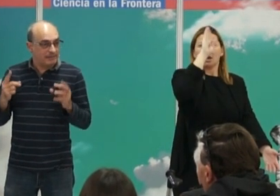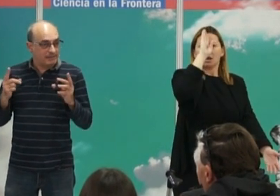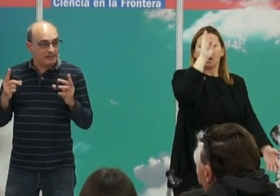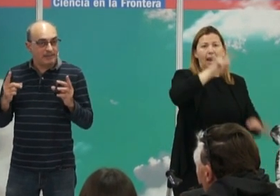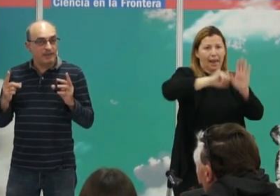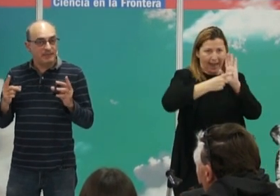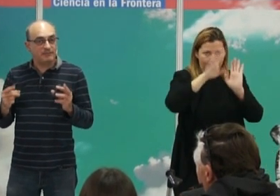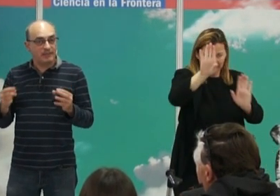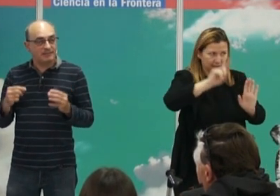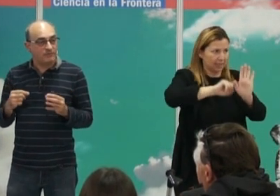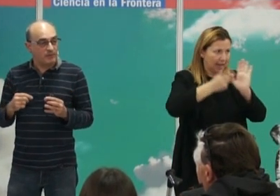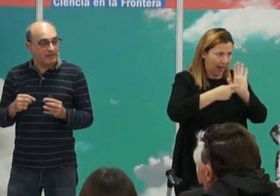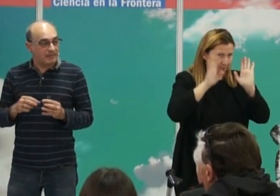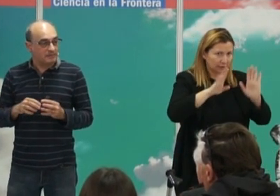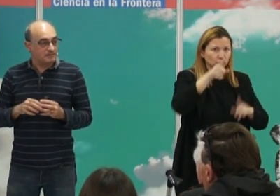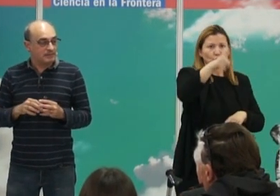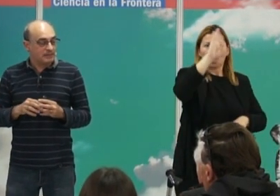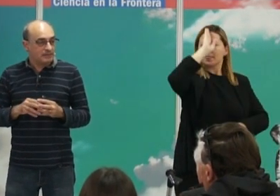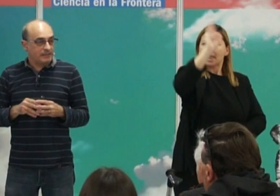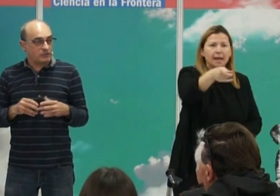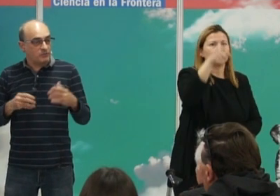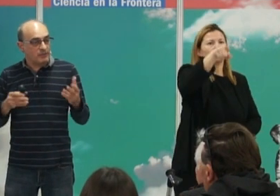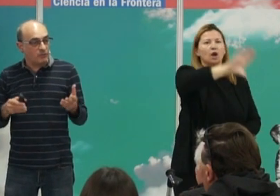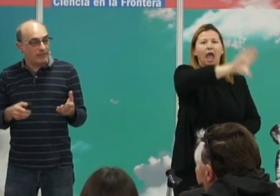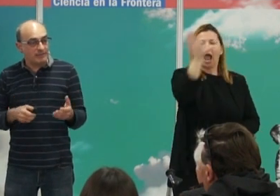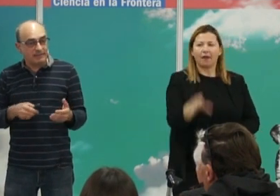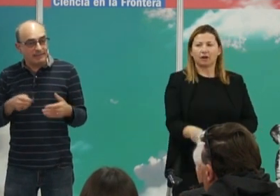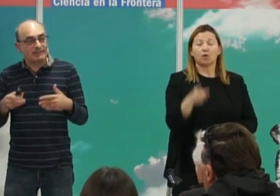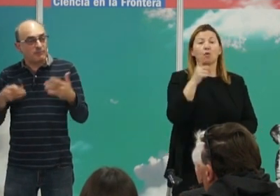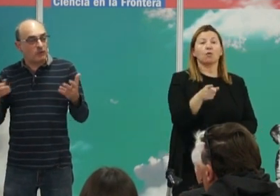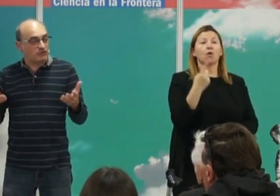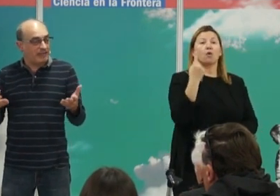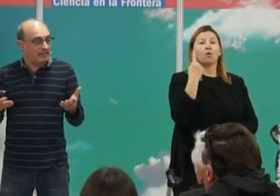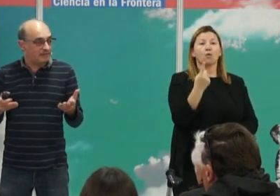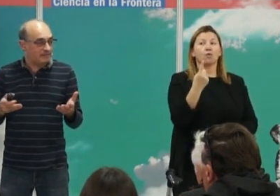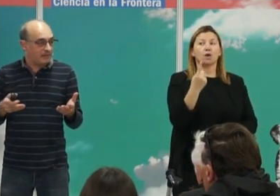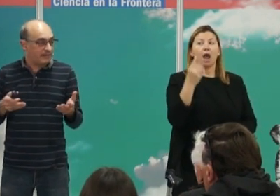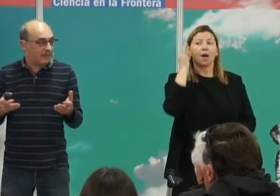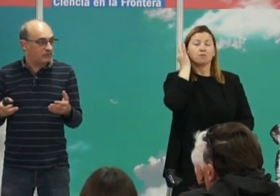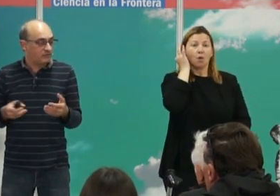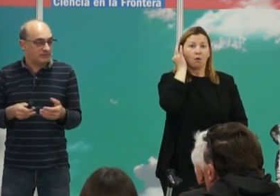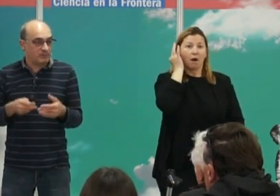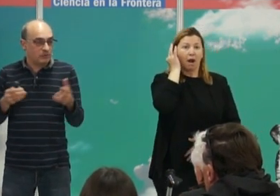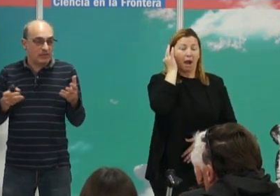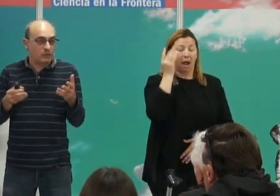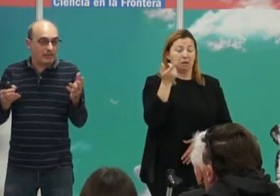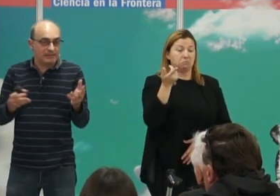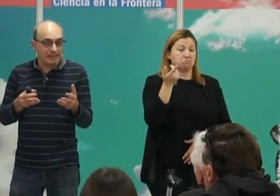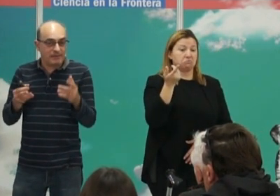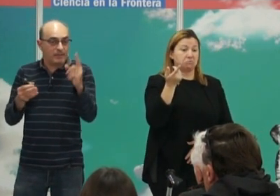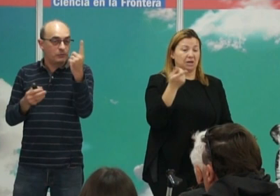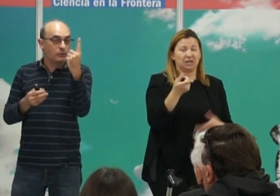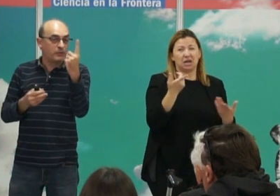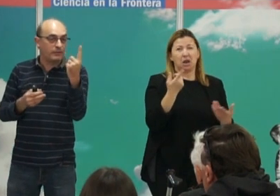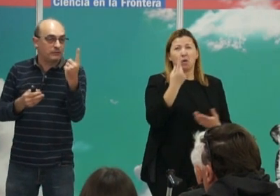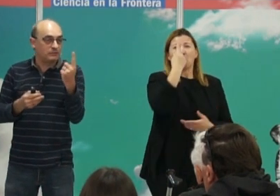legalmente legalmente fueras afroamericano de hecho hubo una mujer que tenía tan pocos genes africanos que se pudo calcular que